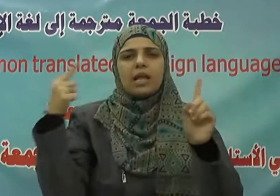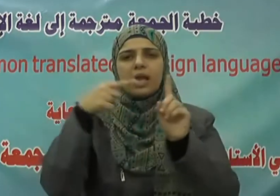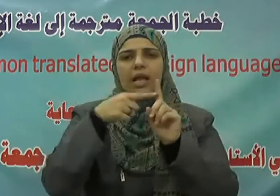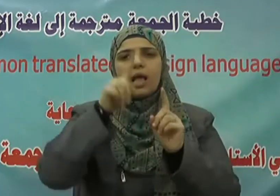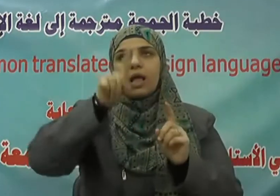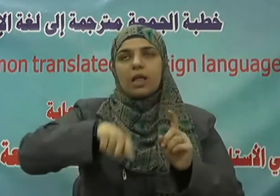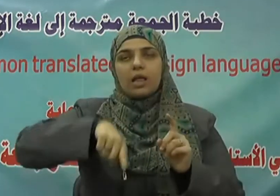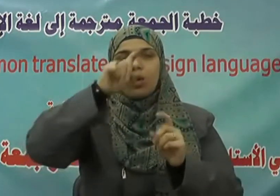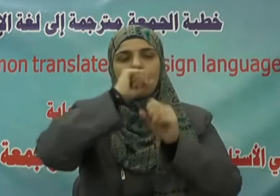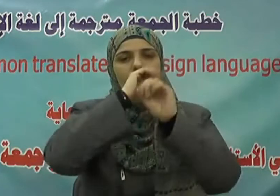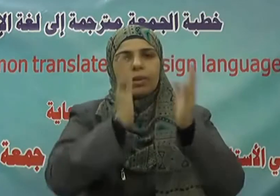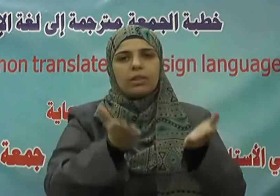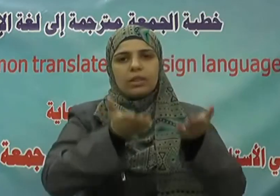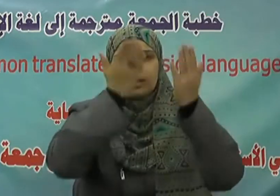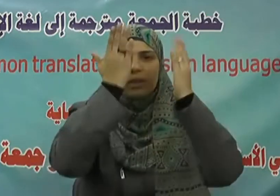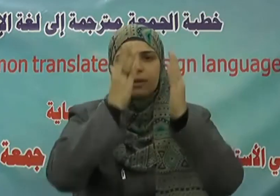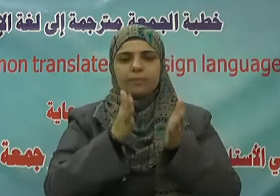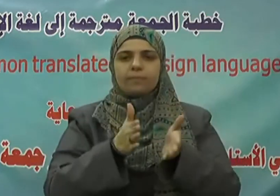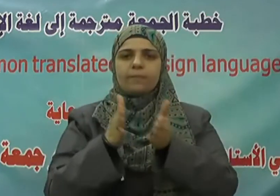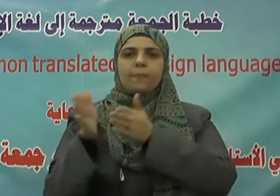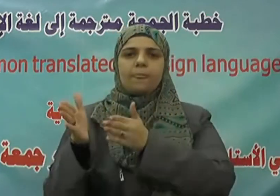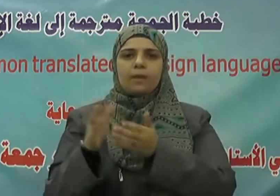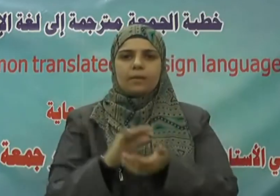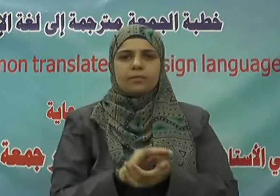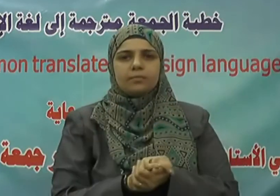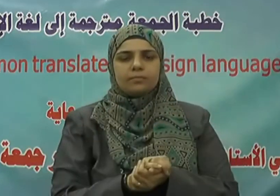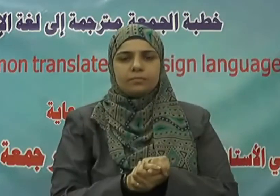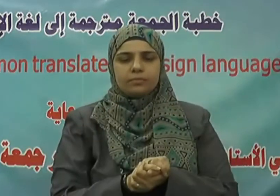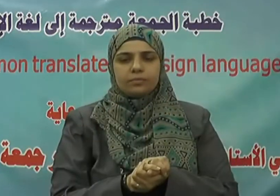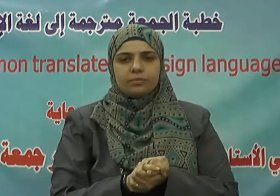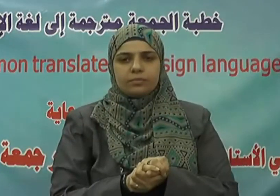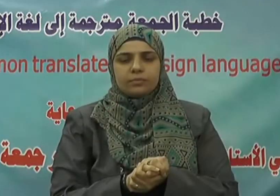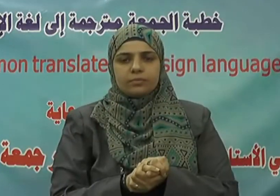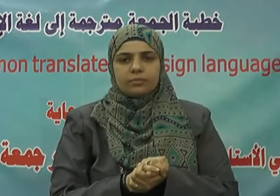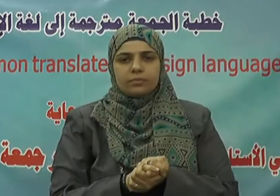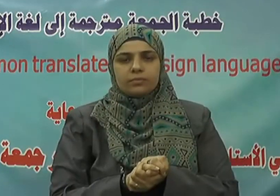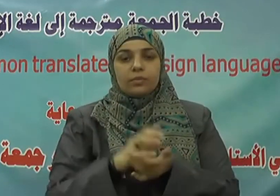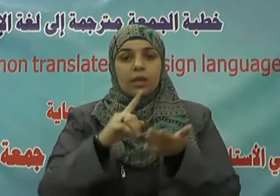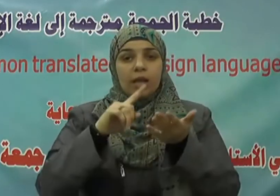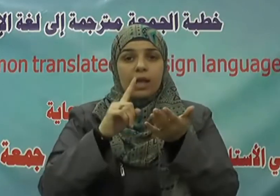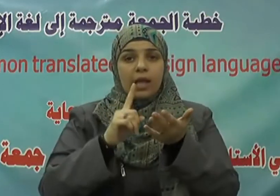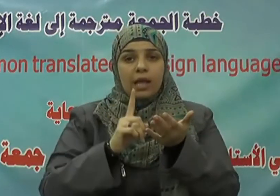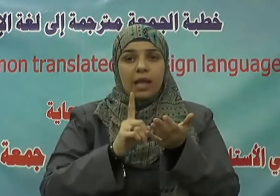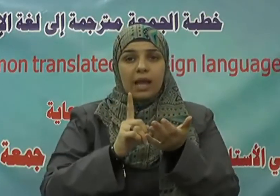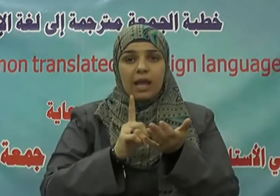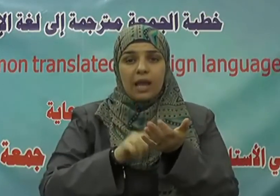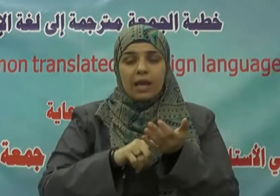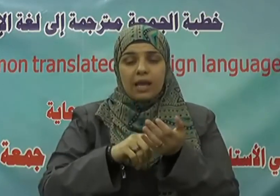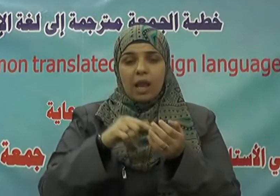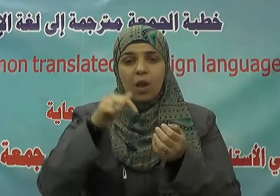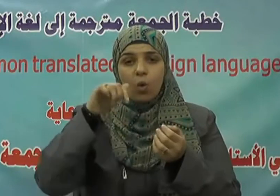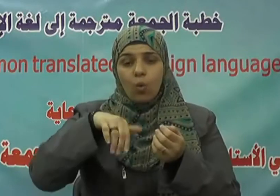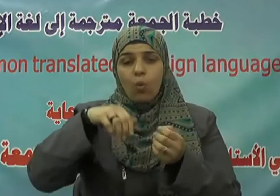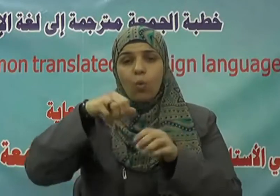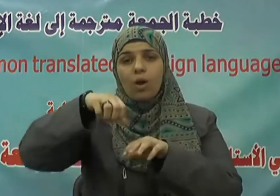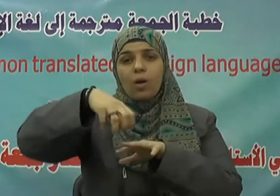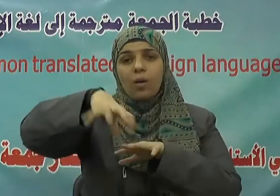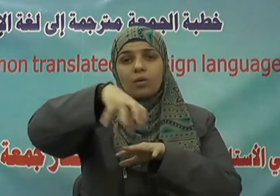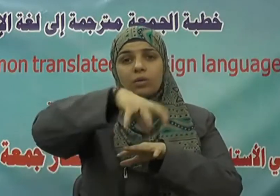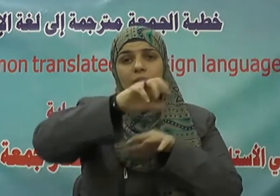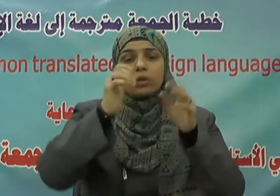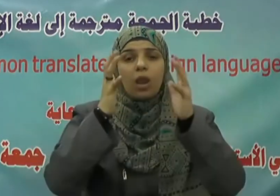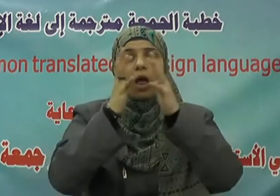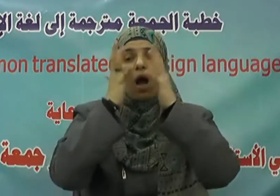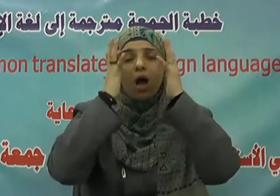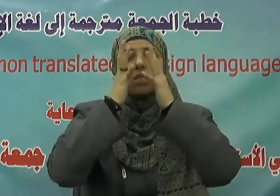وبعد فإن جوانب العظمة في القرآن الكريم لا